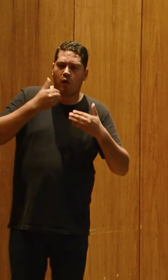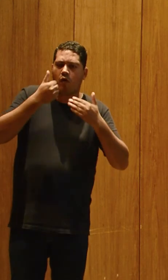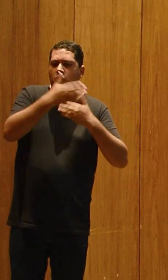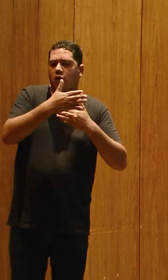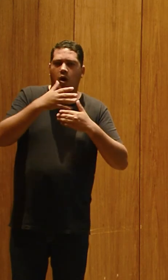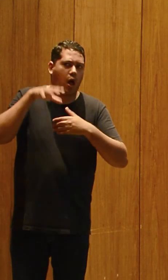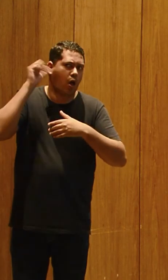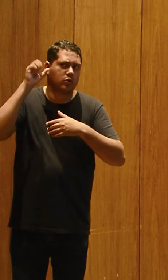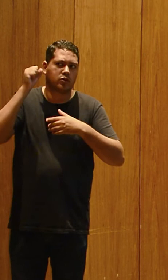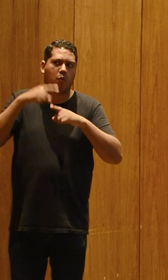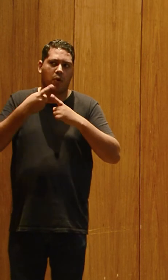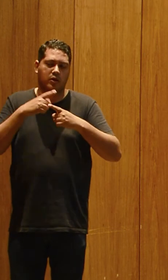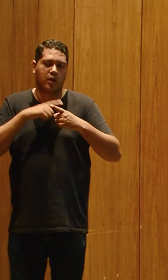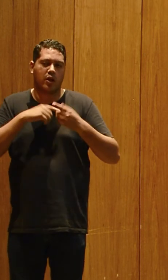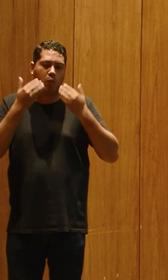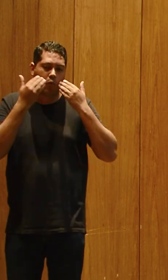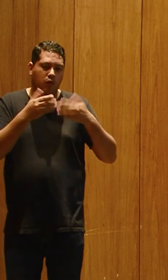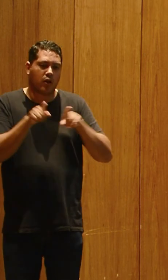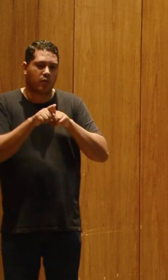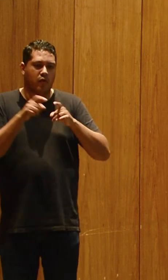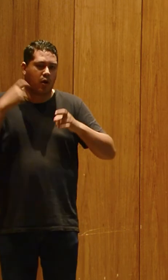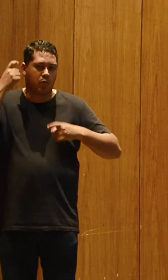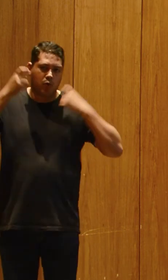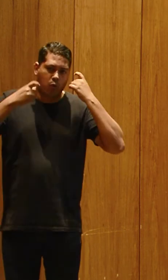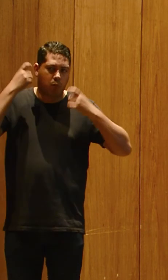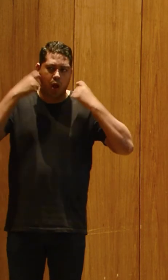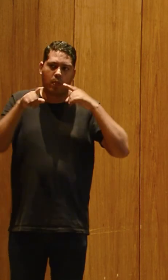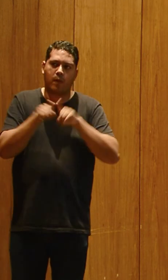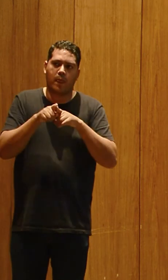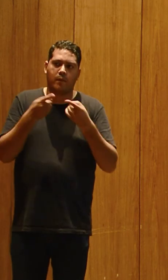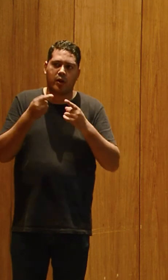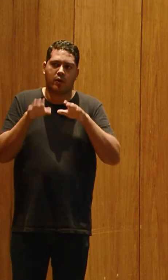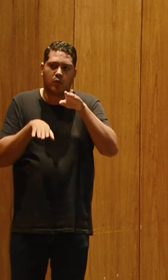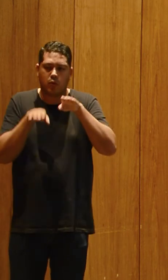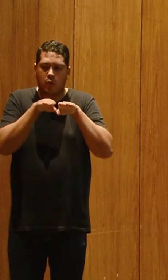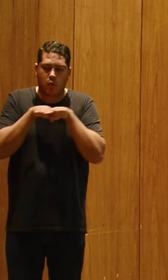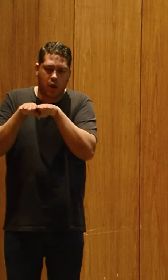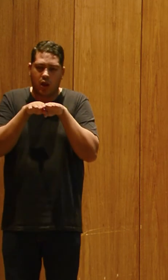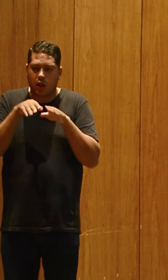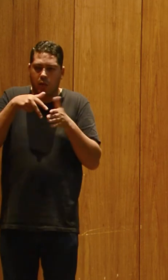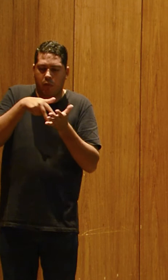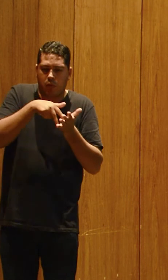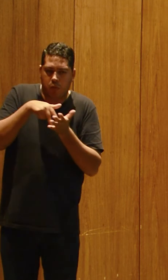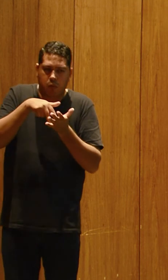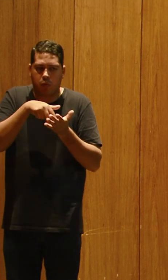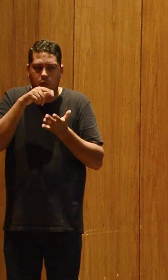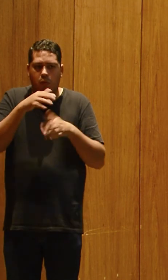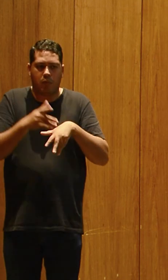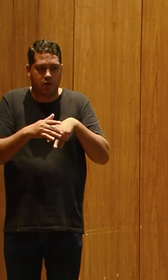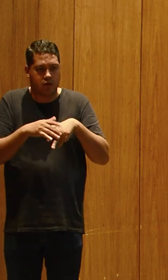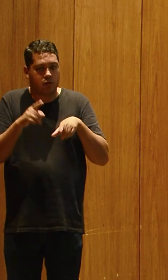audição, mas a gente tem que mostrar também, tem que se preocupar também com essa parte da questão do equilíbrio corporal do paciente, porque são coisas muito